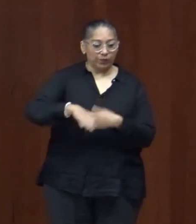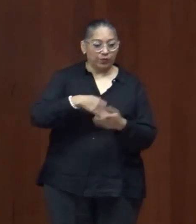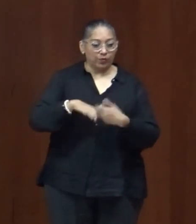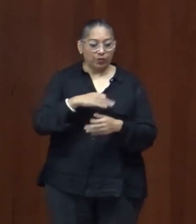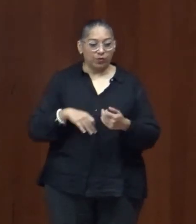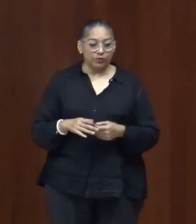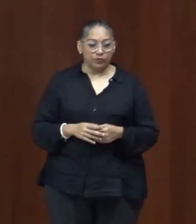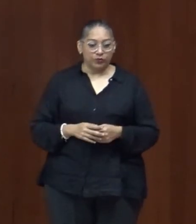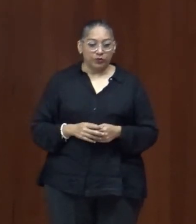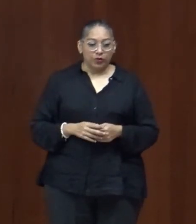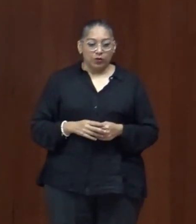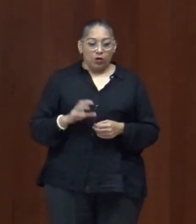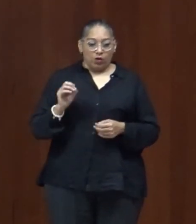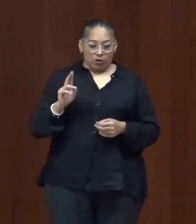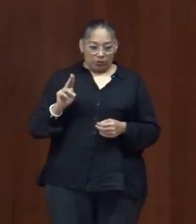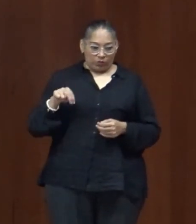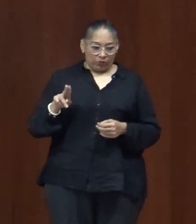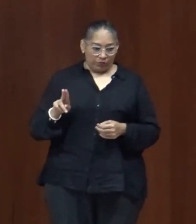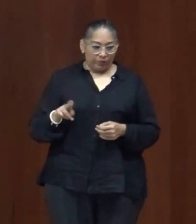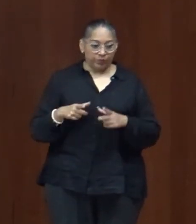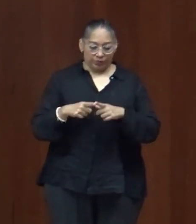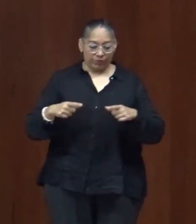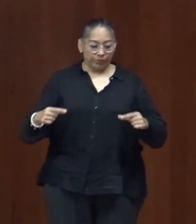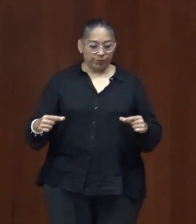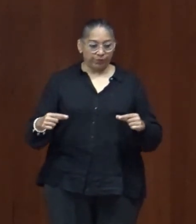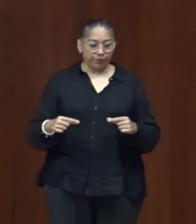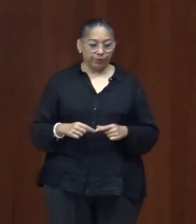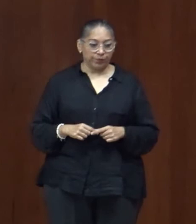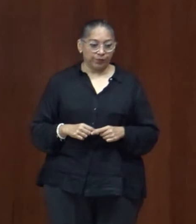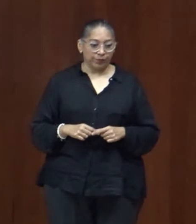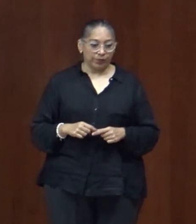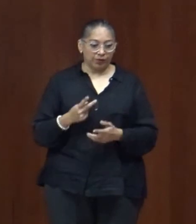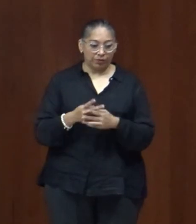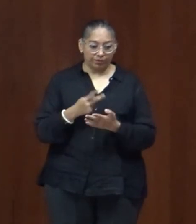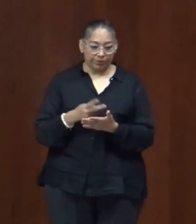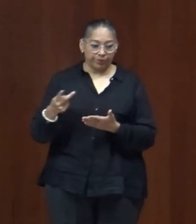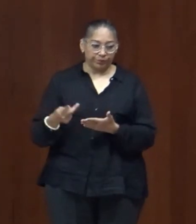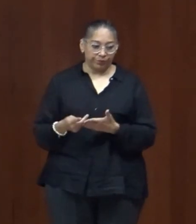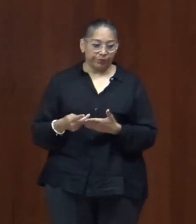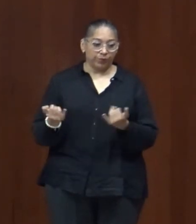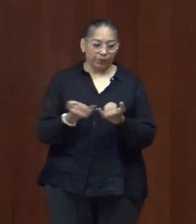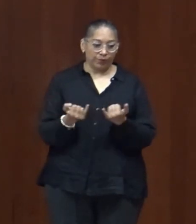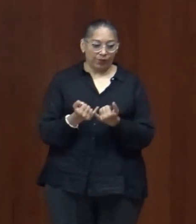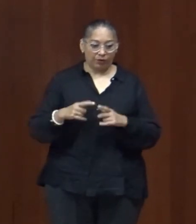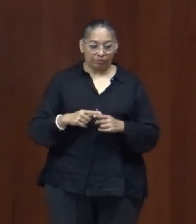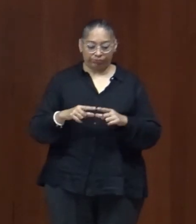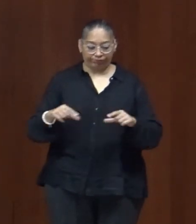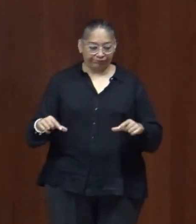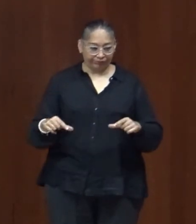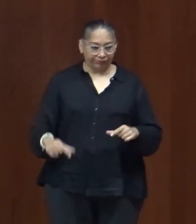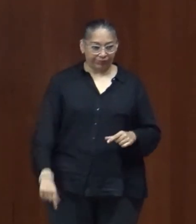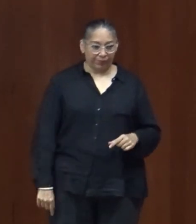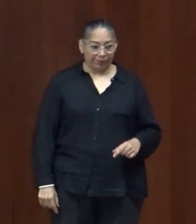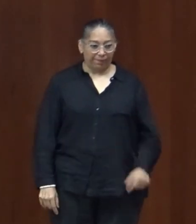ONUJAS en la universidad de Tokio en el colegio de posgrado de ciencias de vanguardia en Tokio Japón y forma parte de